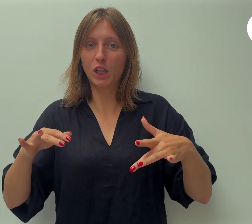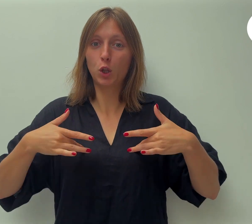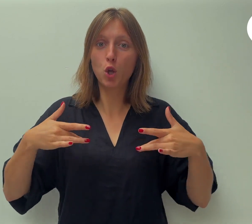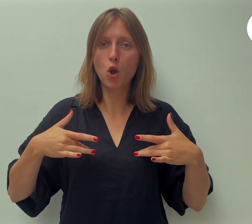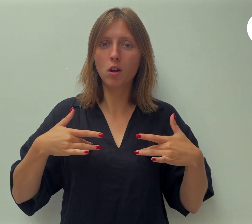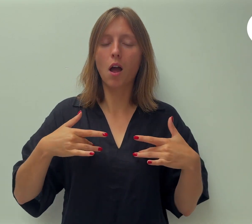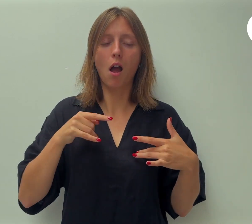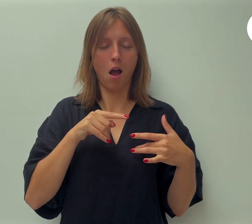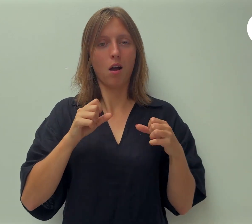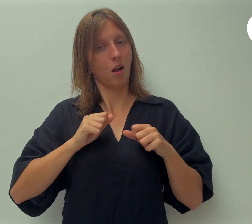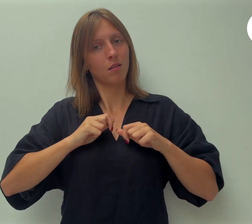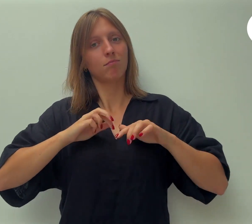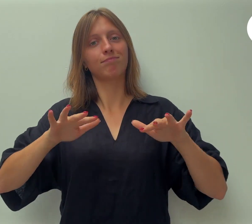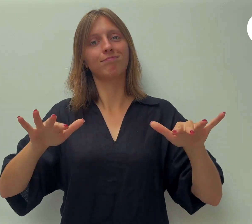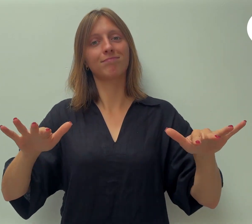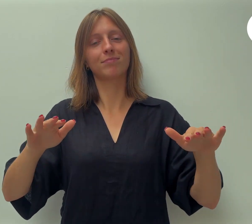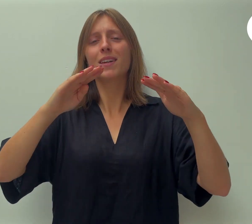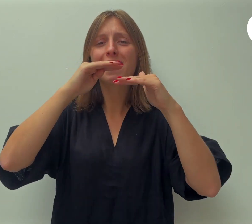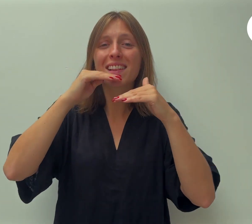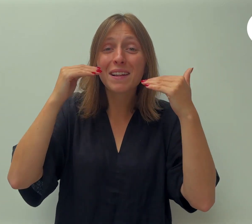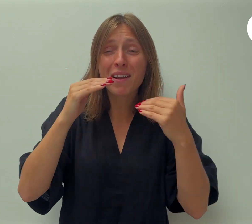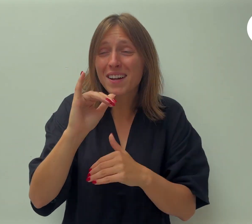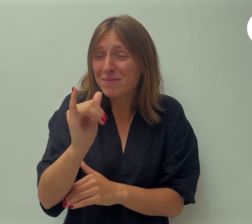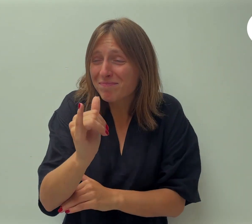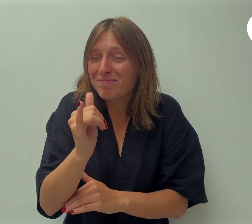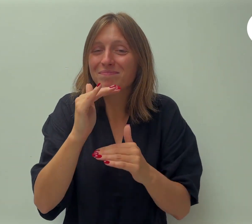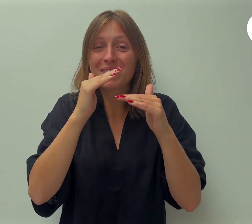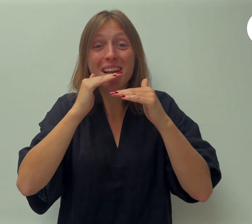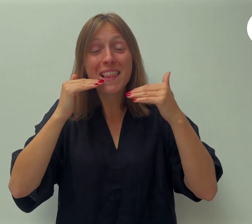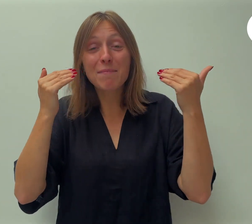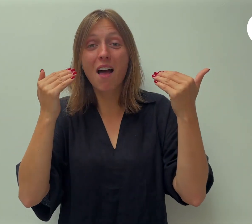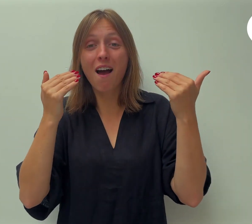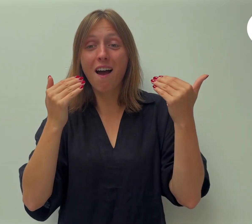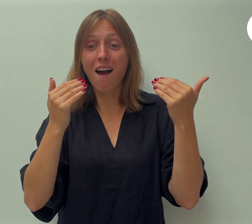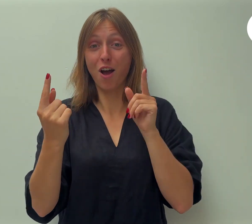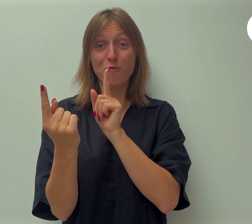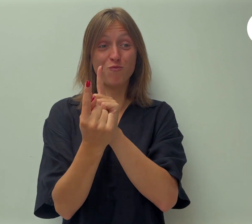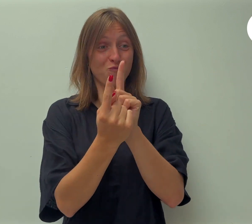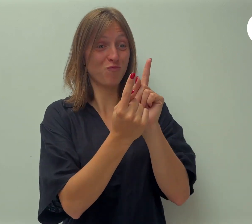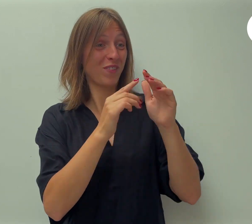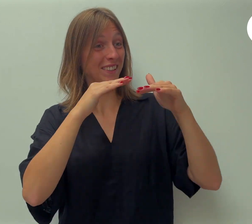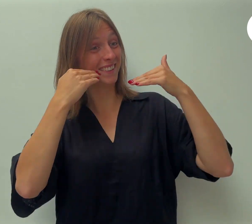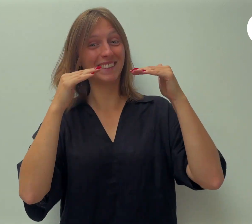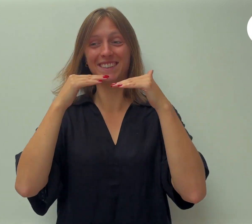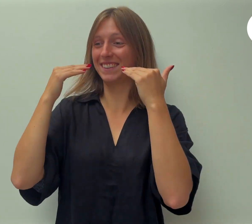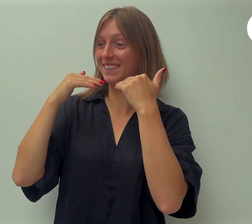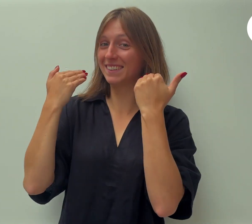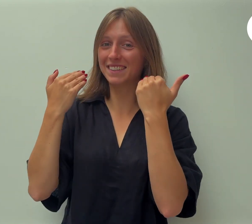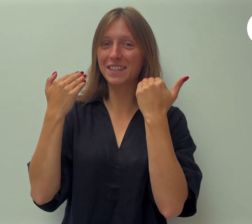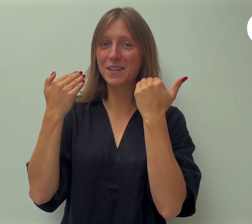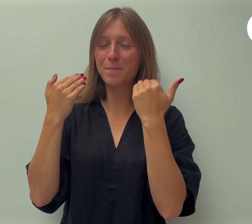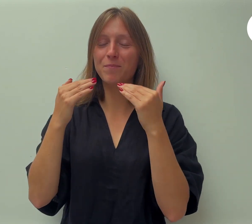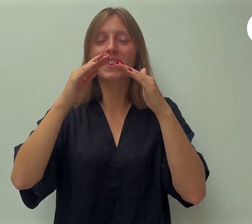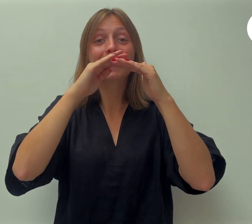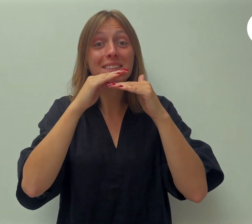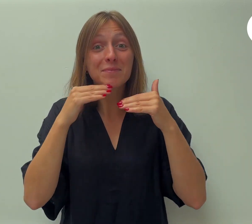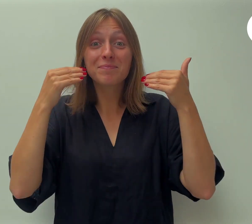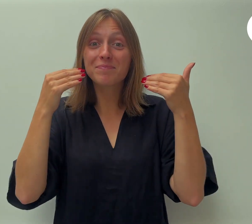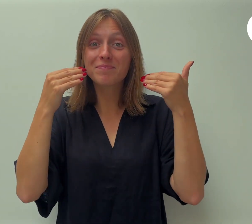schijnen. glimlach. Ja, glimlach. Naar iedereen die je tegenkomt vandaag. Een glimlach van jou kan